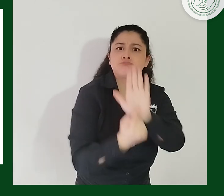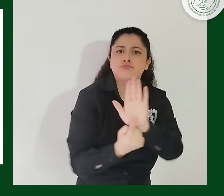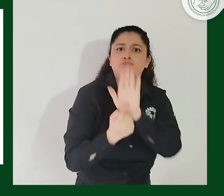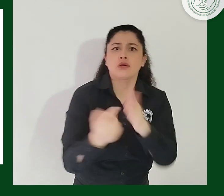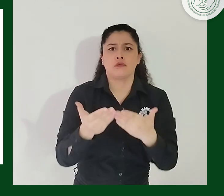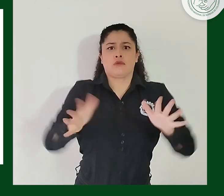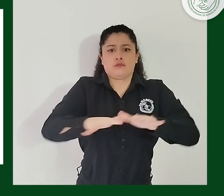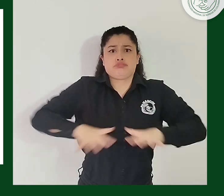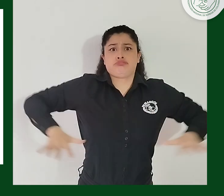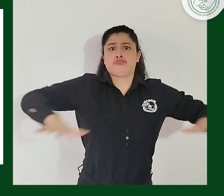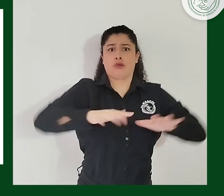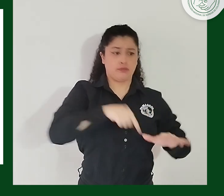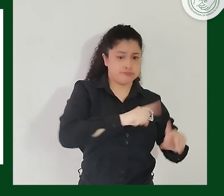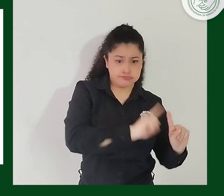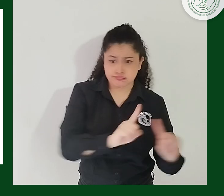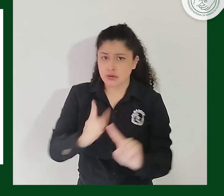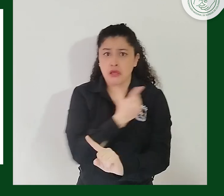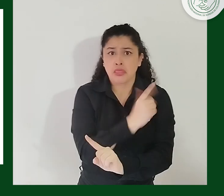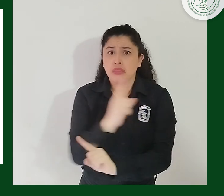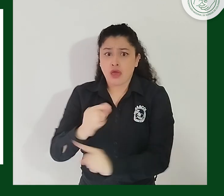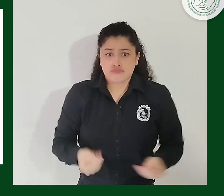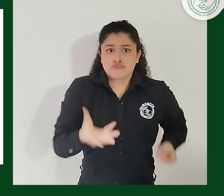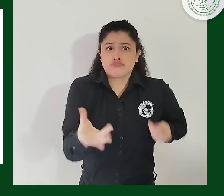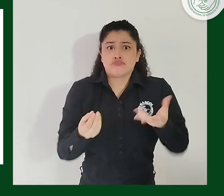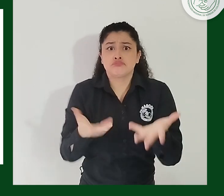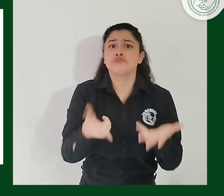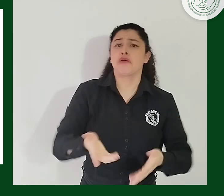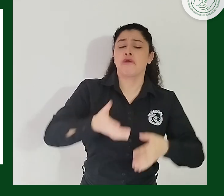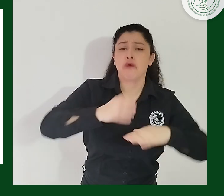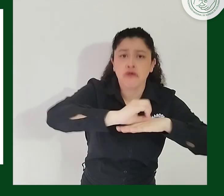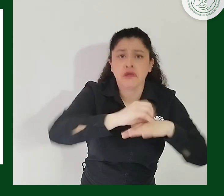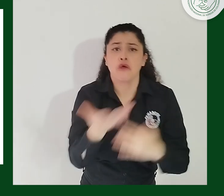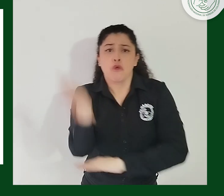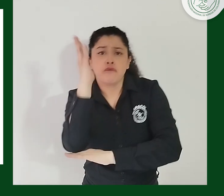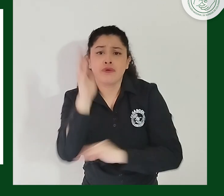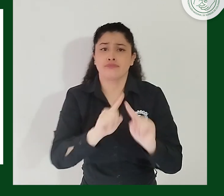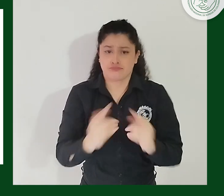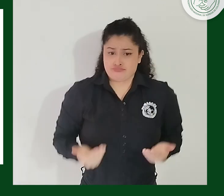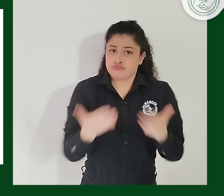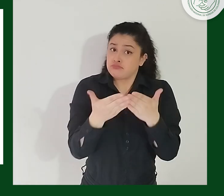ha abierto espacios con los ponentes en los canales digitales para que todas las organizaciones participen.